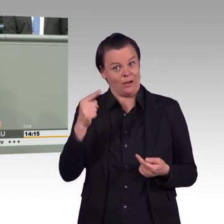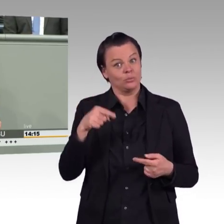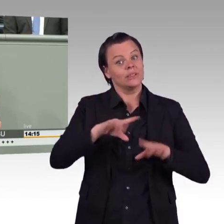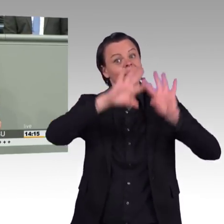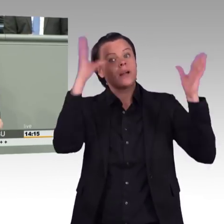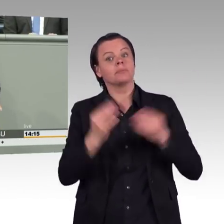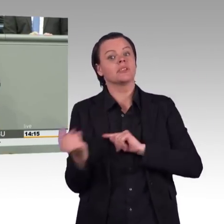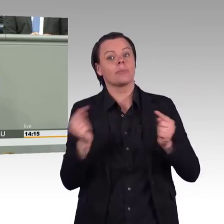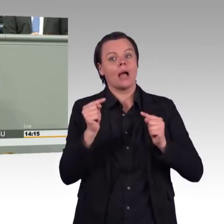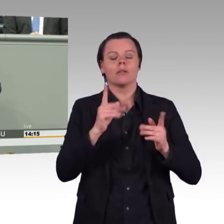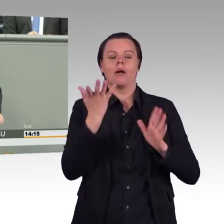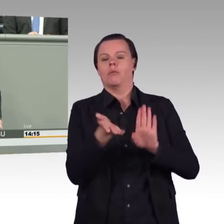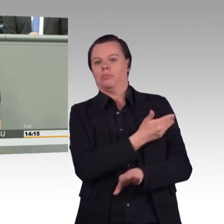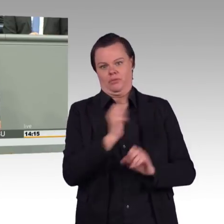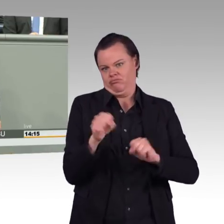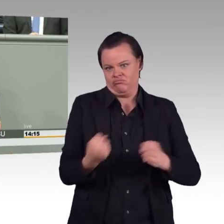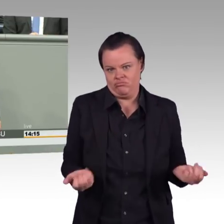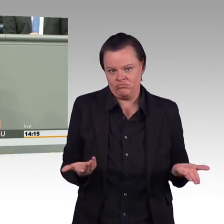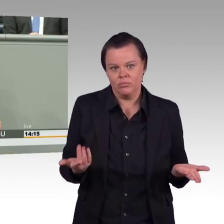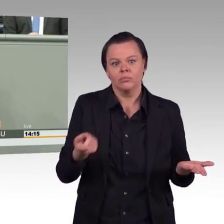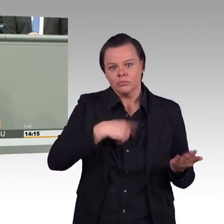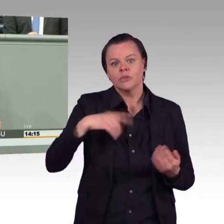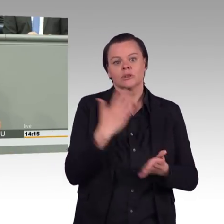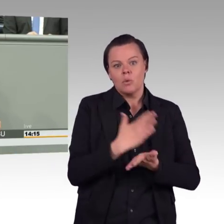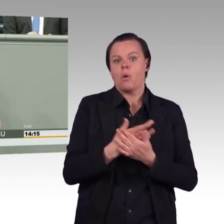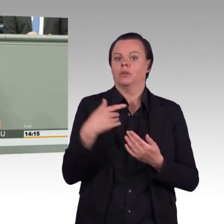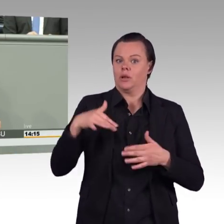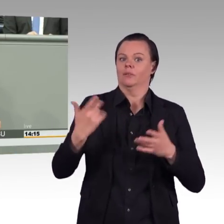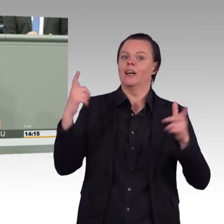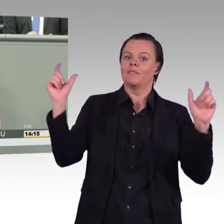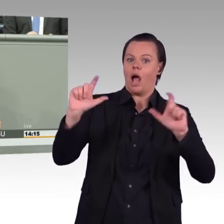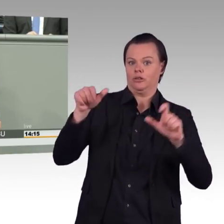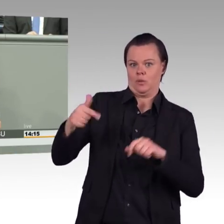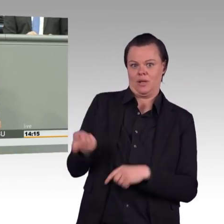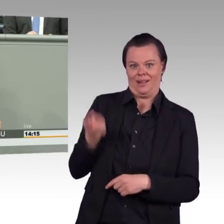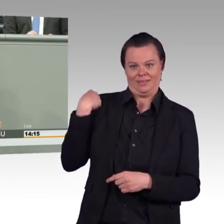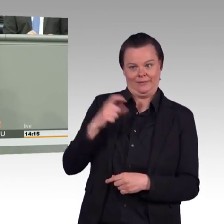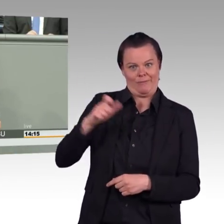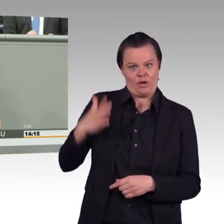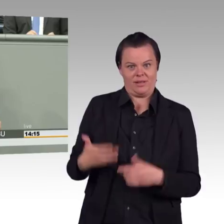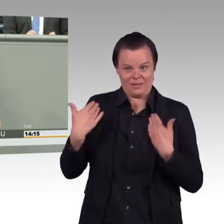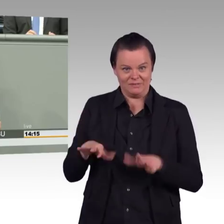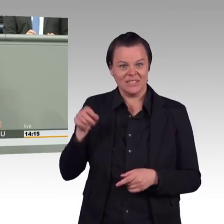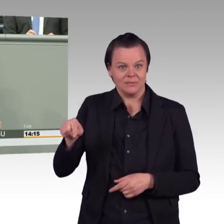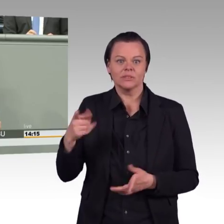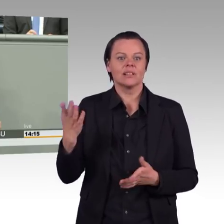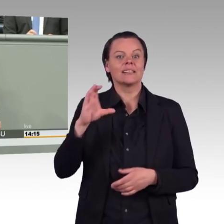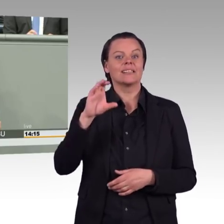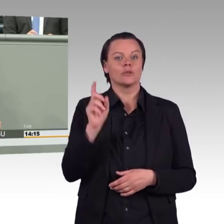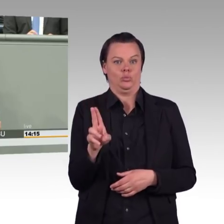In der, in der Debatte, die wir da geführt haben, habe ich nochmal diese Zusammenhänge